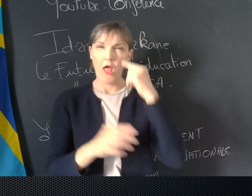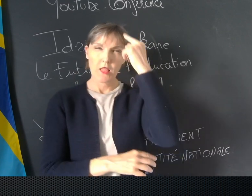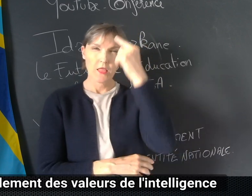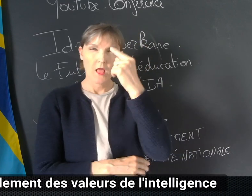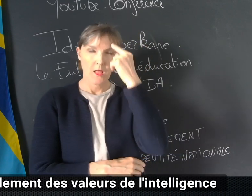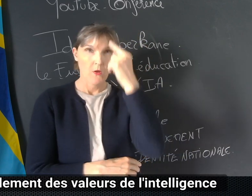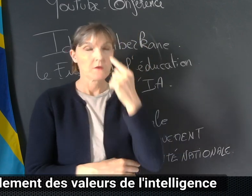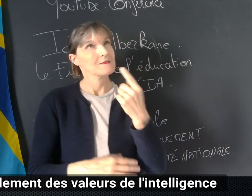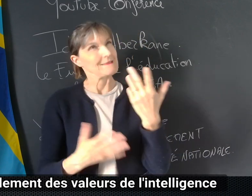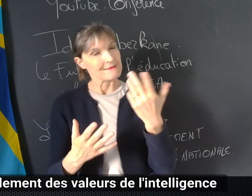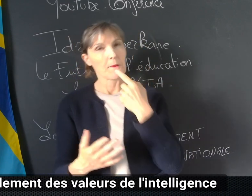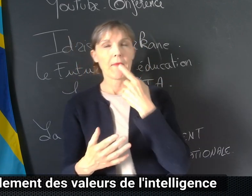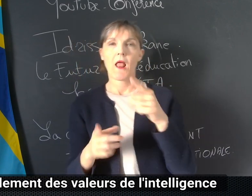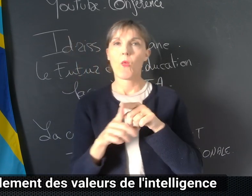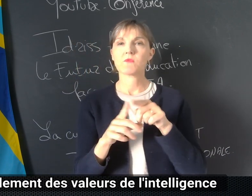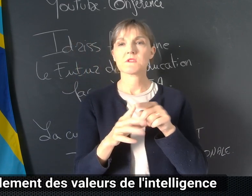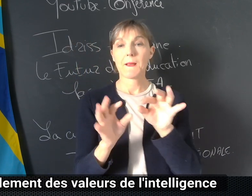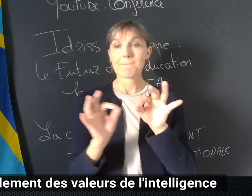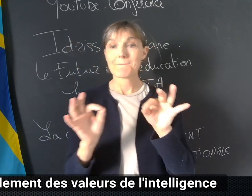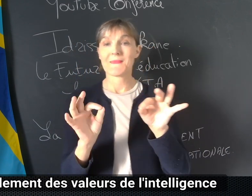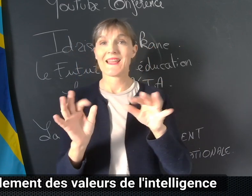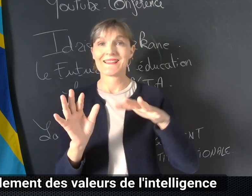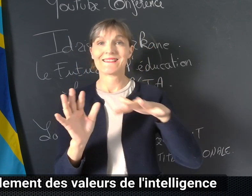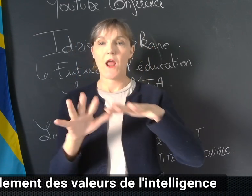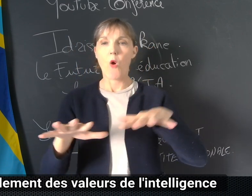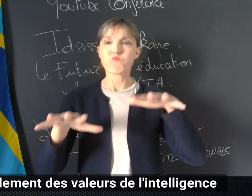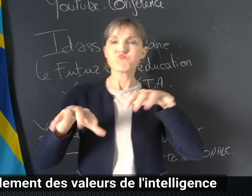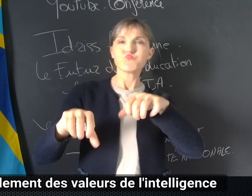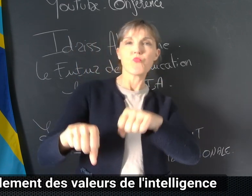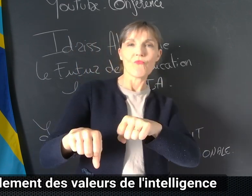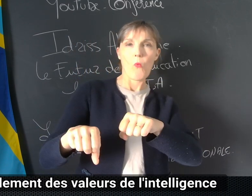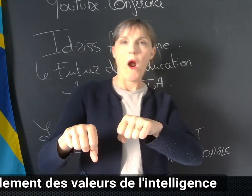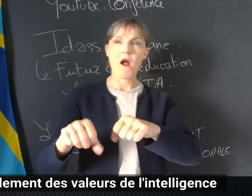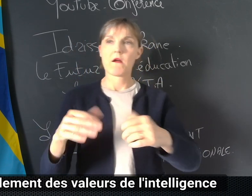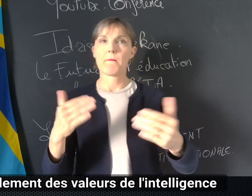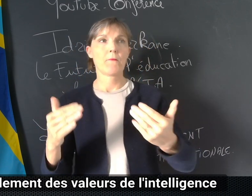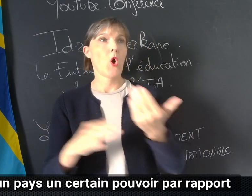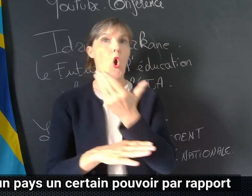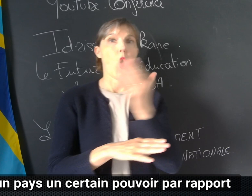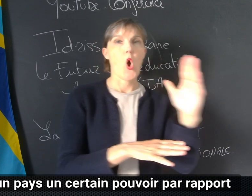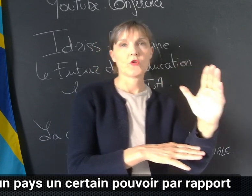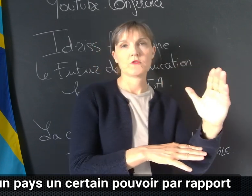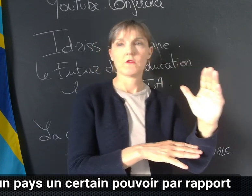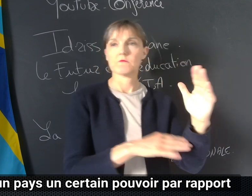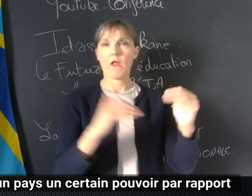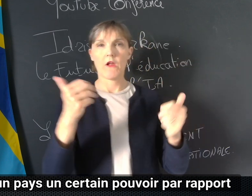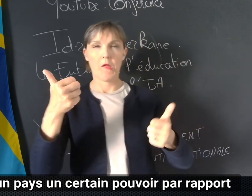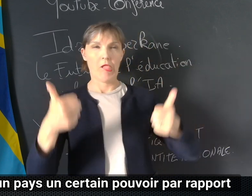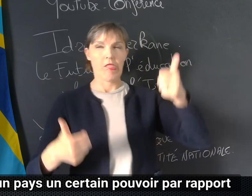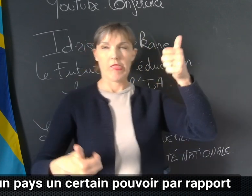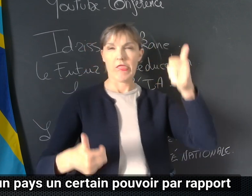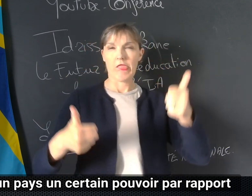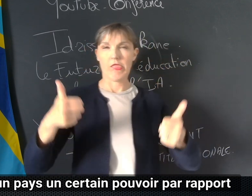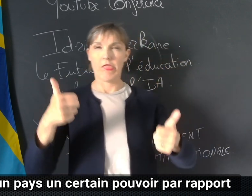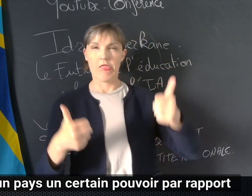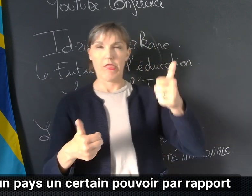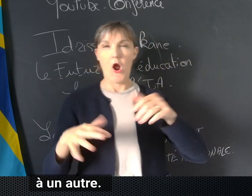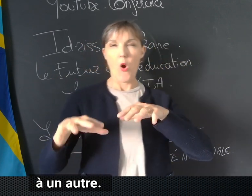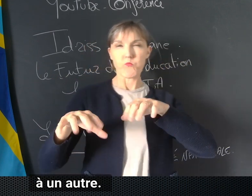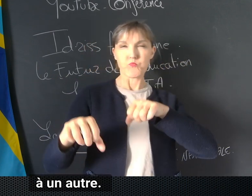On parle également des valeurs de l'intelligence et qui donne à un pays un certain pouvoir par rapport à un autre.